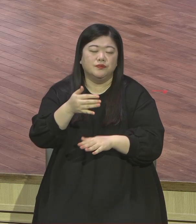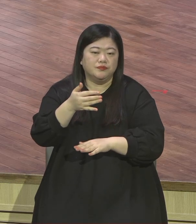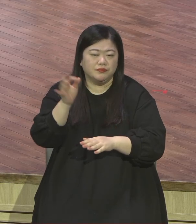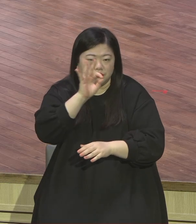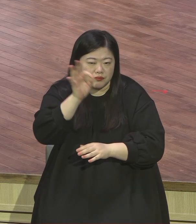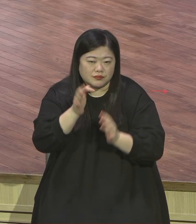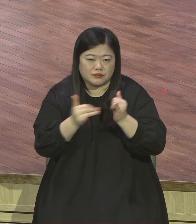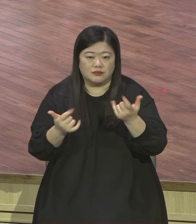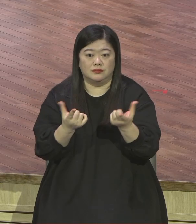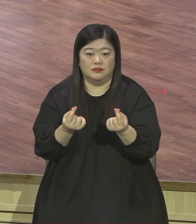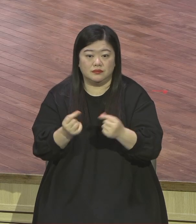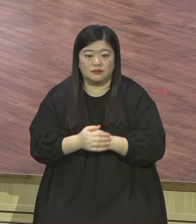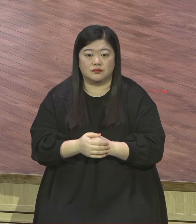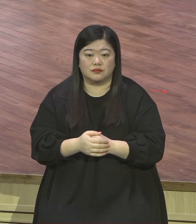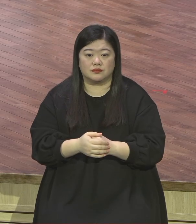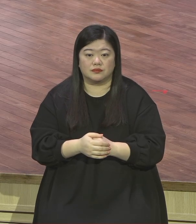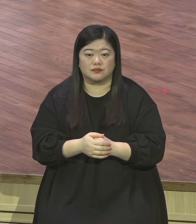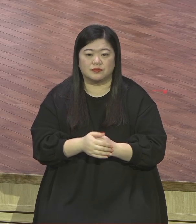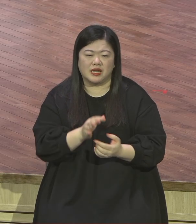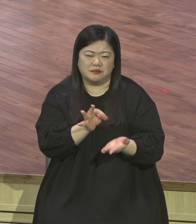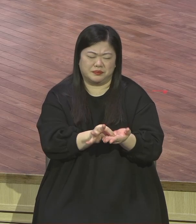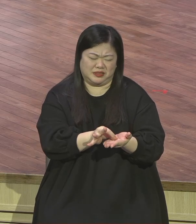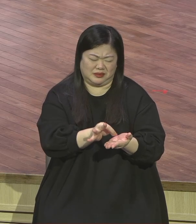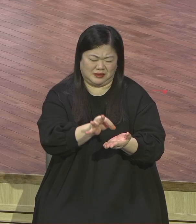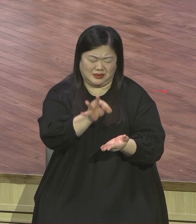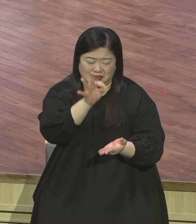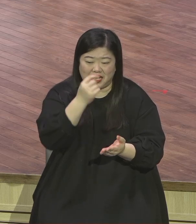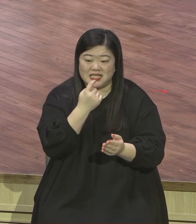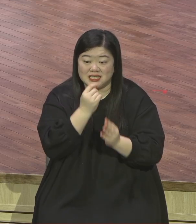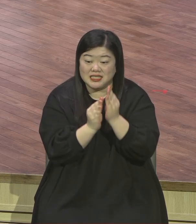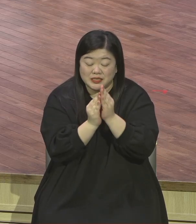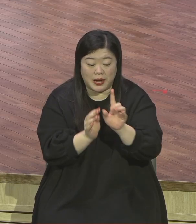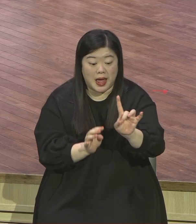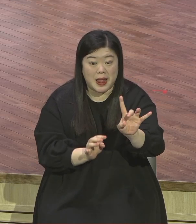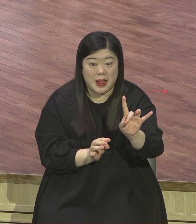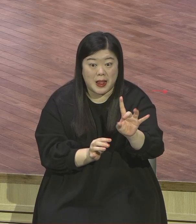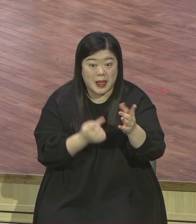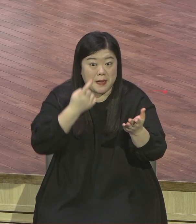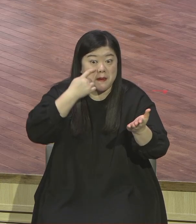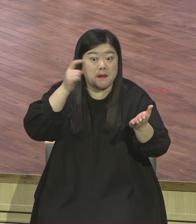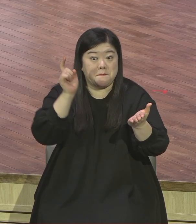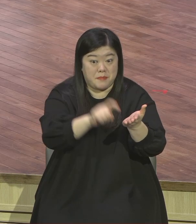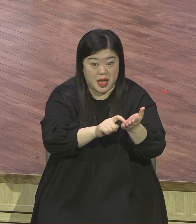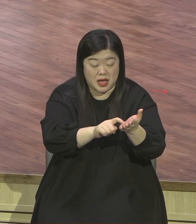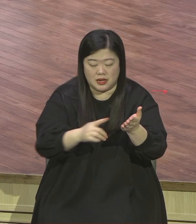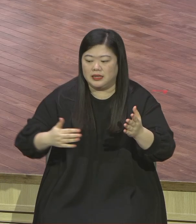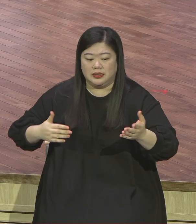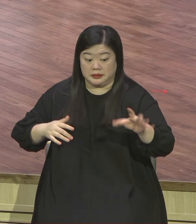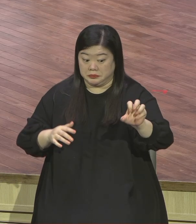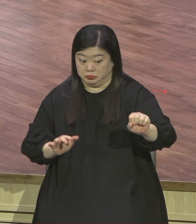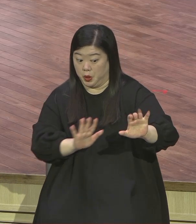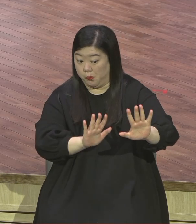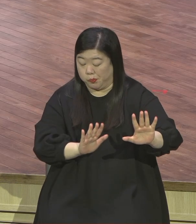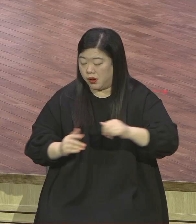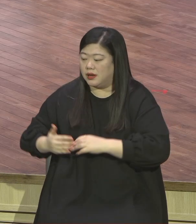극히 값진 진주 하나를 발견하며 가서 자기의 소유를 다 팔아 그 진주를